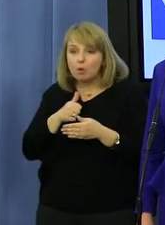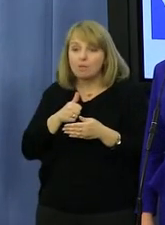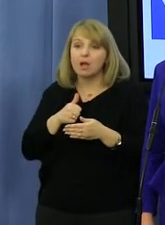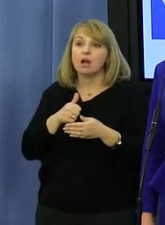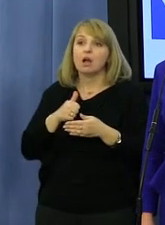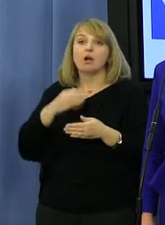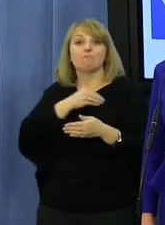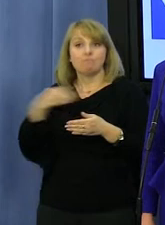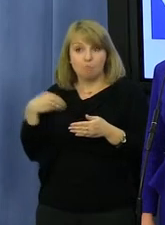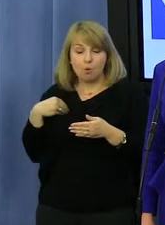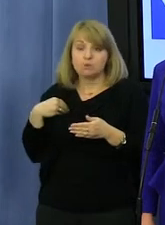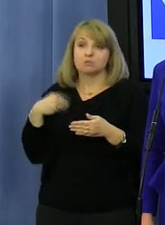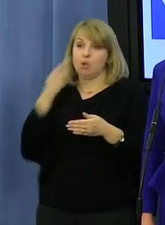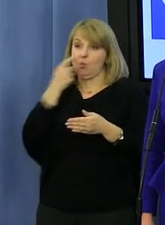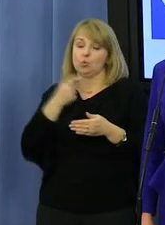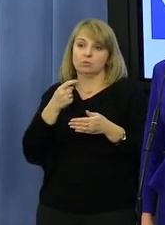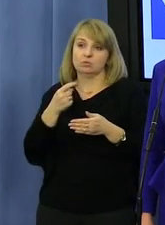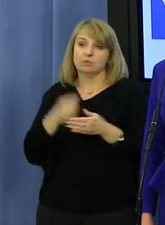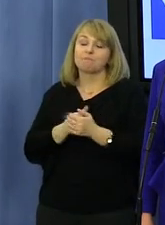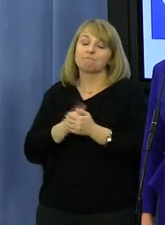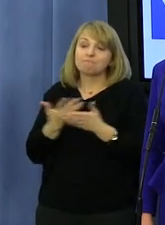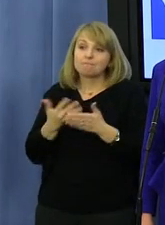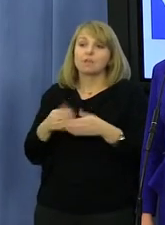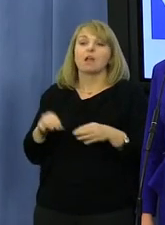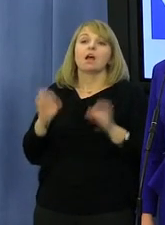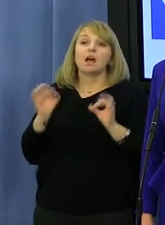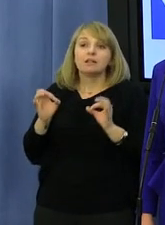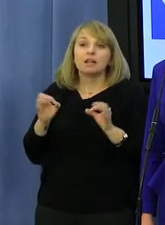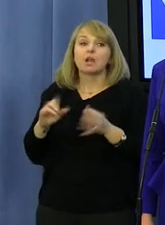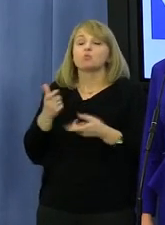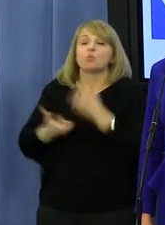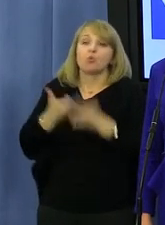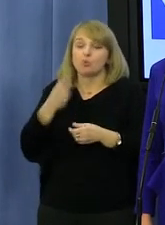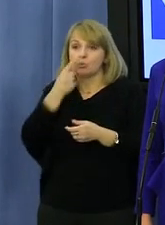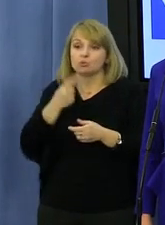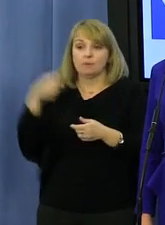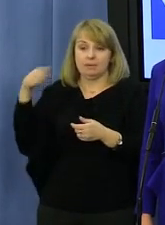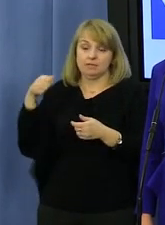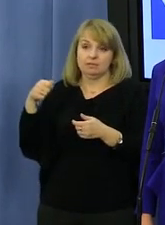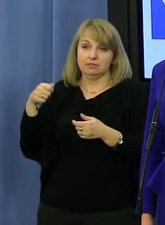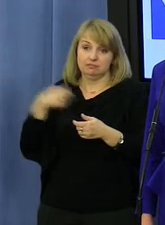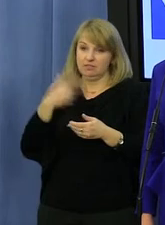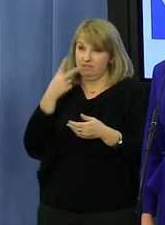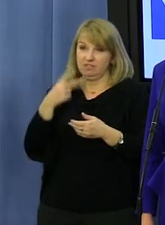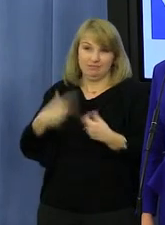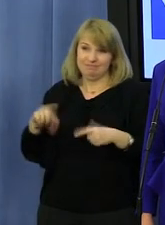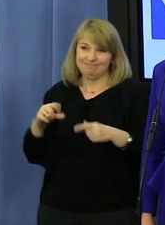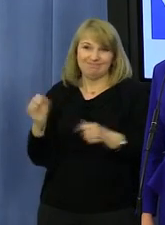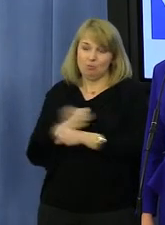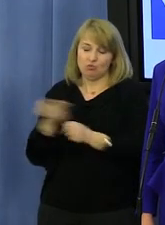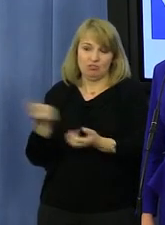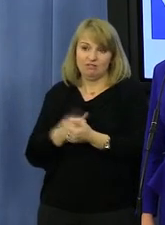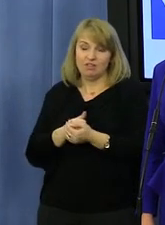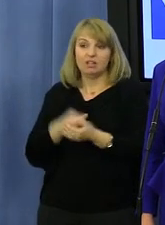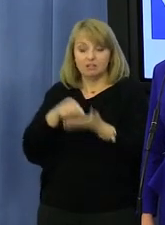Oczywiście to brzmi kuriozalnie w związku z tym, co dzisiaj robi Putin. Być może należałoby tę część... Nie znam szczegółów, ale być może